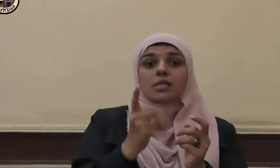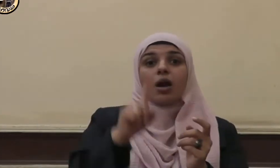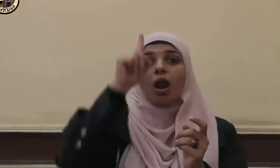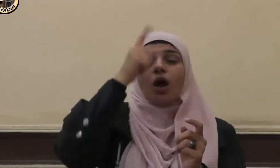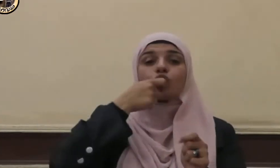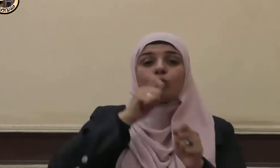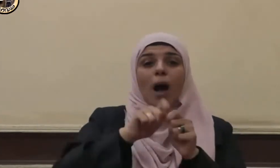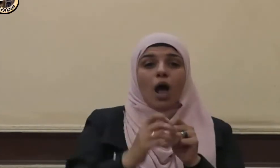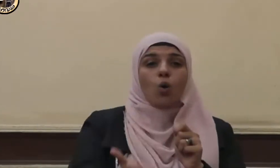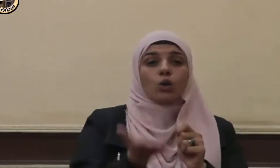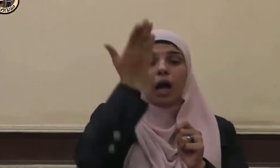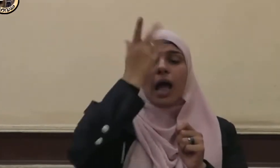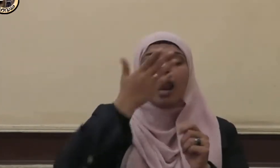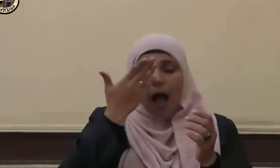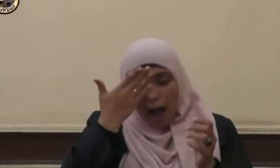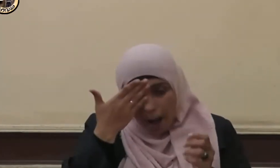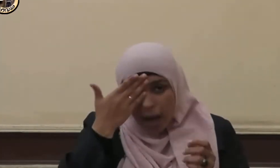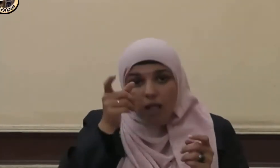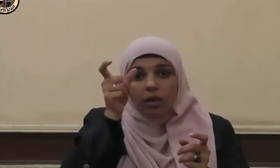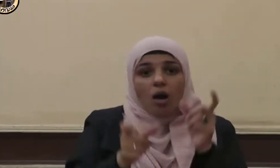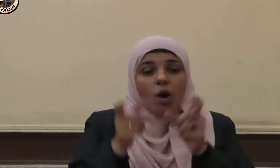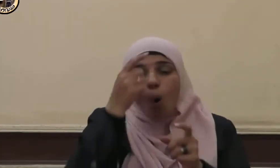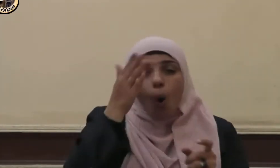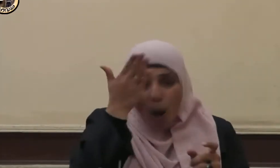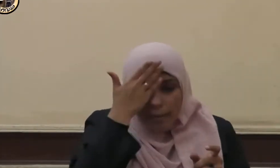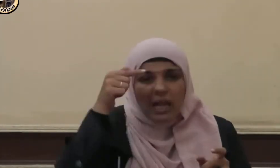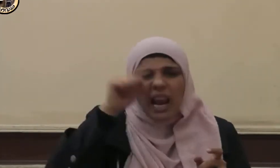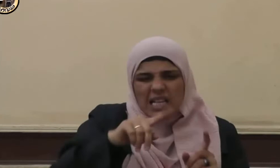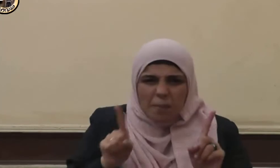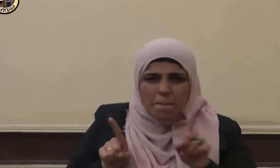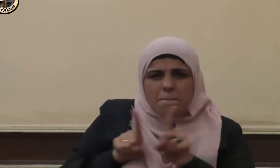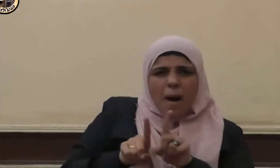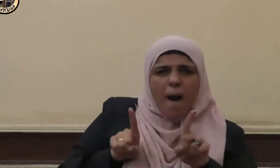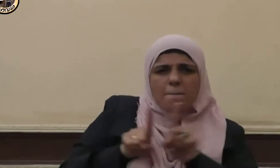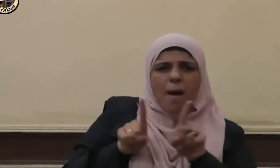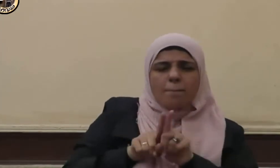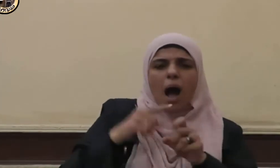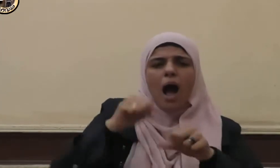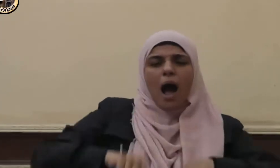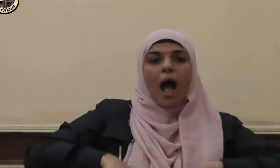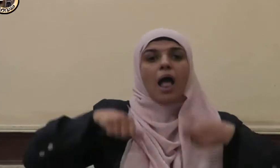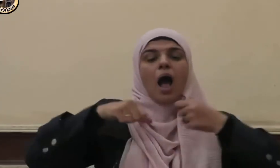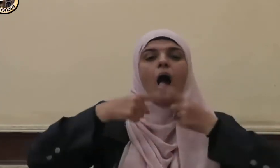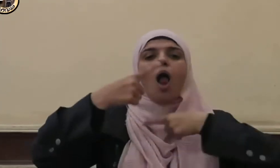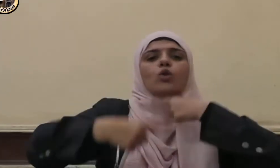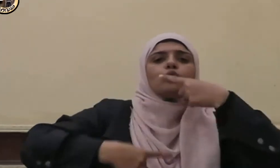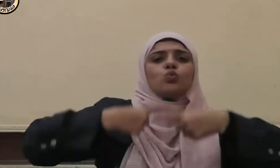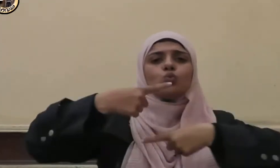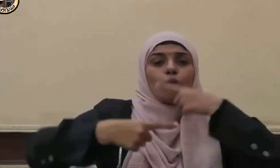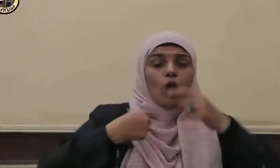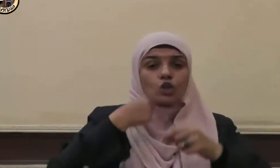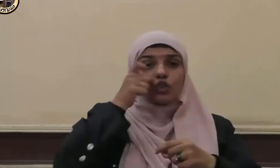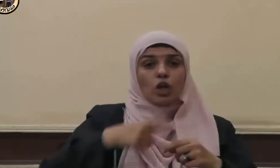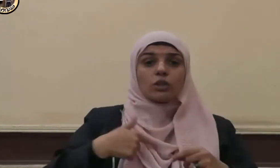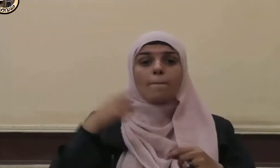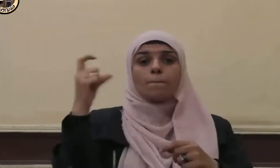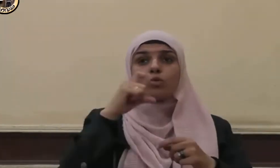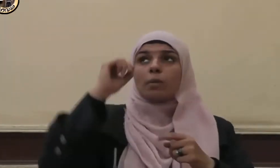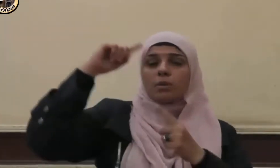عبادة تلازم العبد في جميع أحوال والمسلم مأمور بأدائها